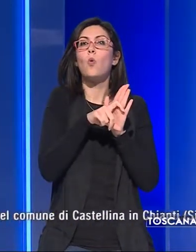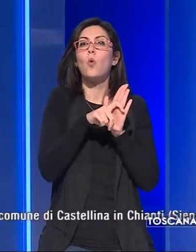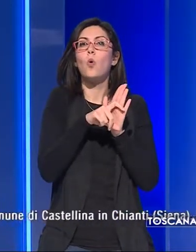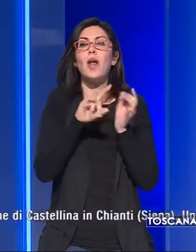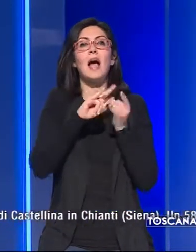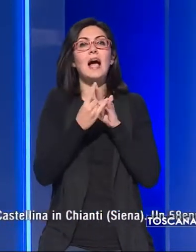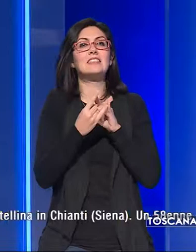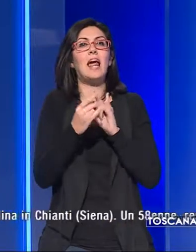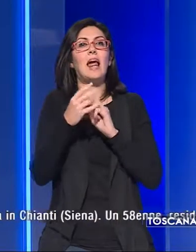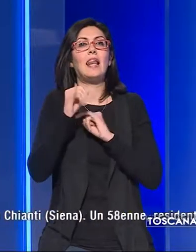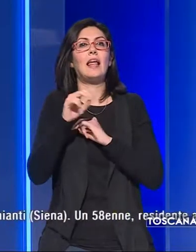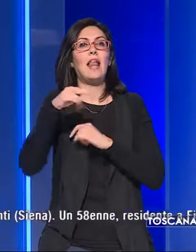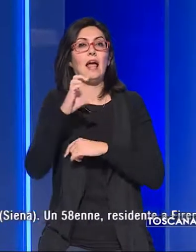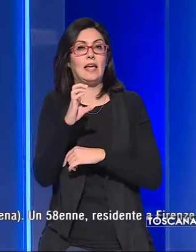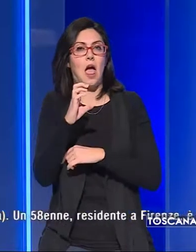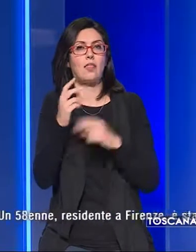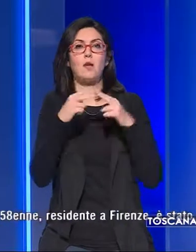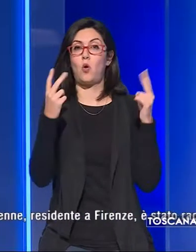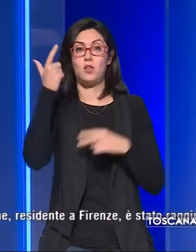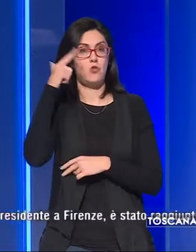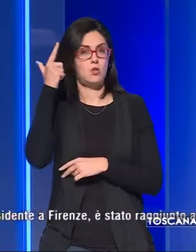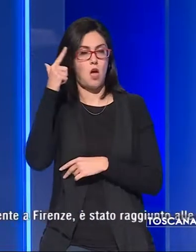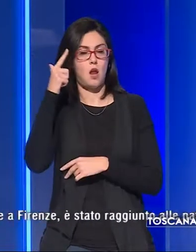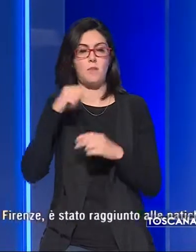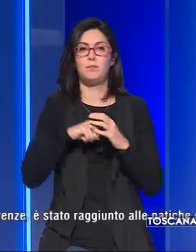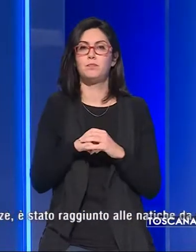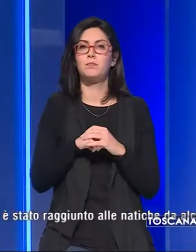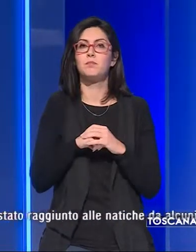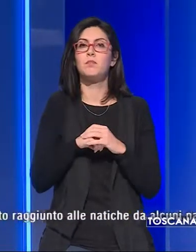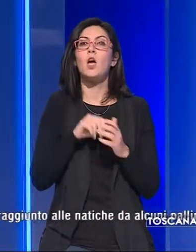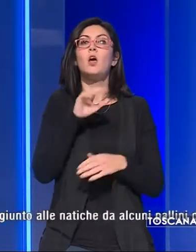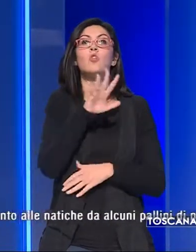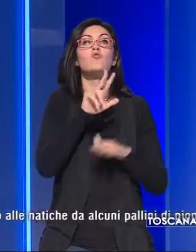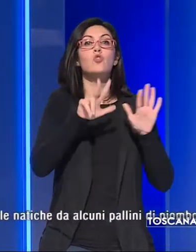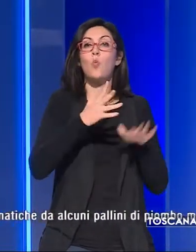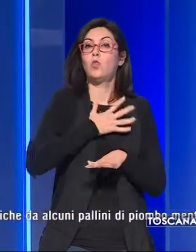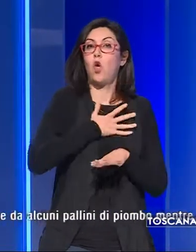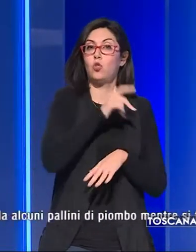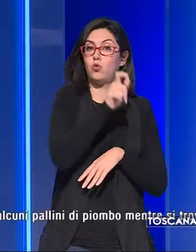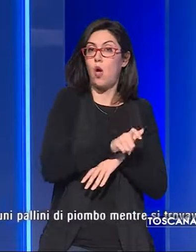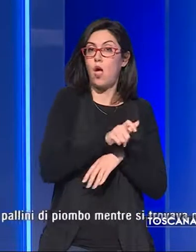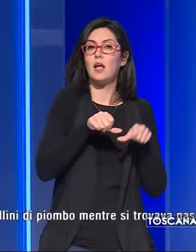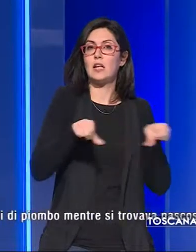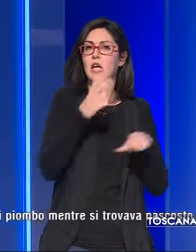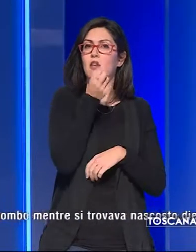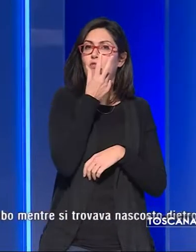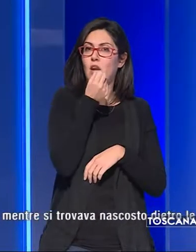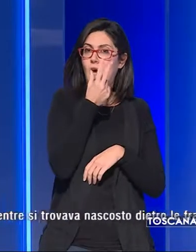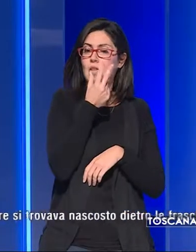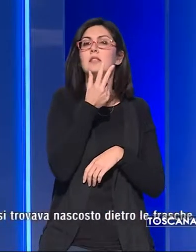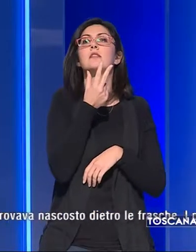Castellina e Inchianti, in provincia di Siena. Un 58enne, residente a Firenze, è stato